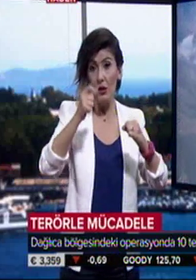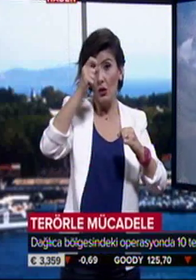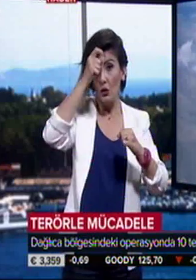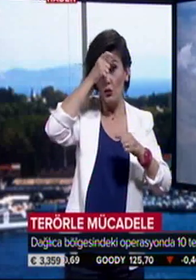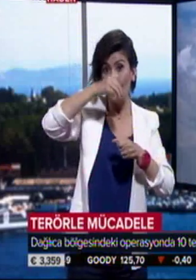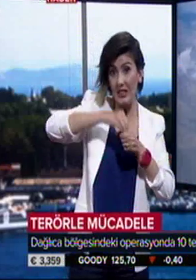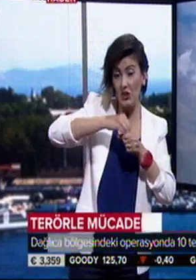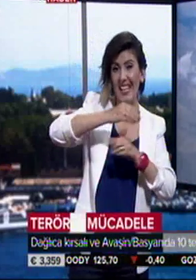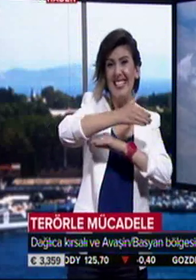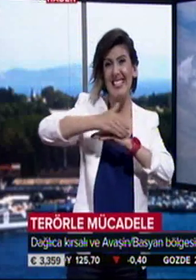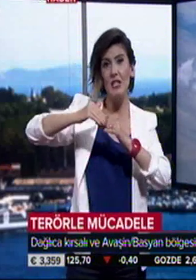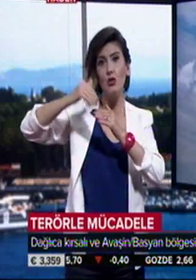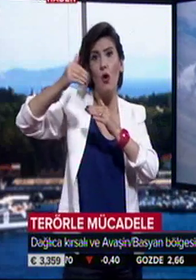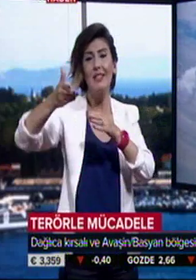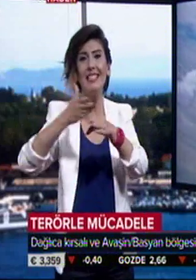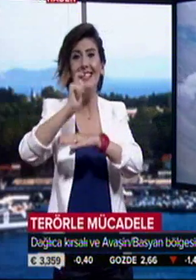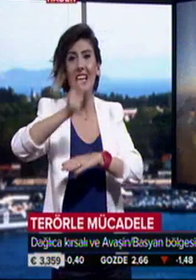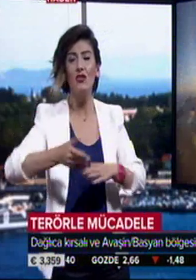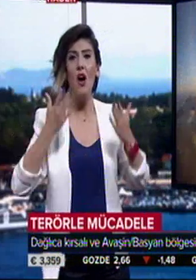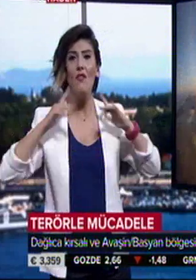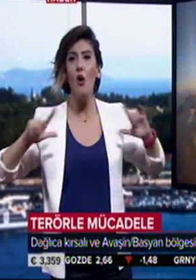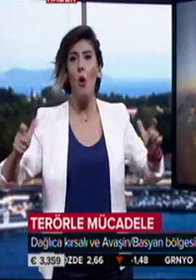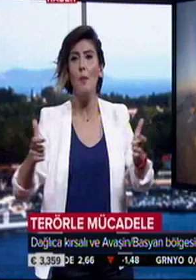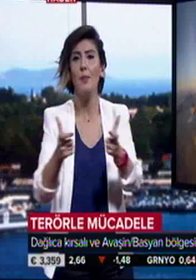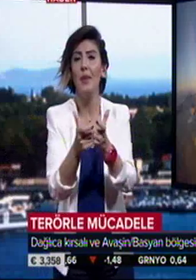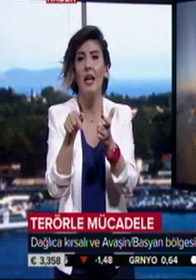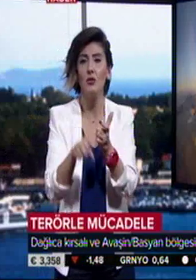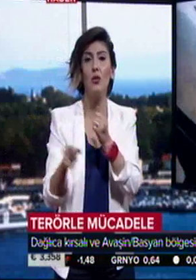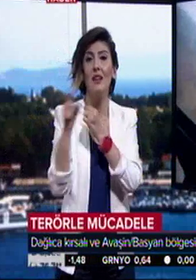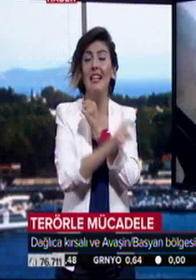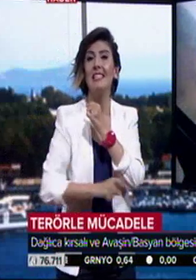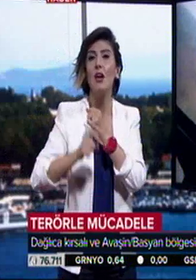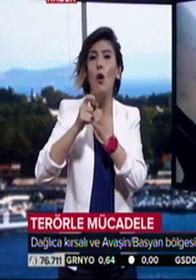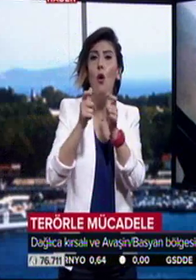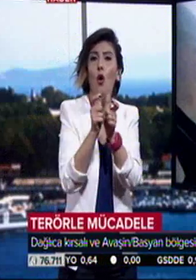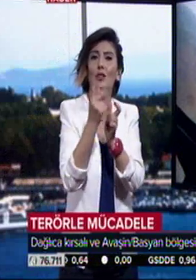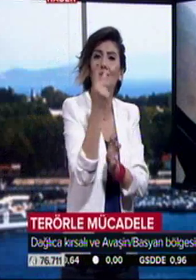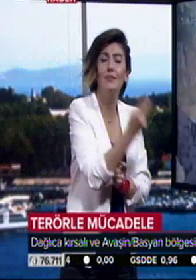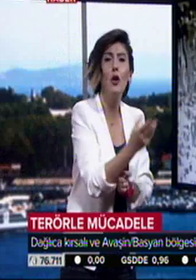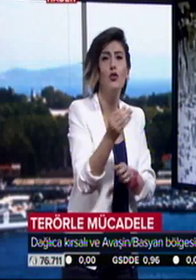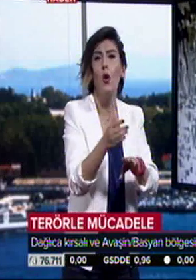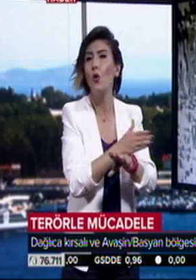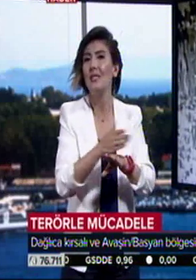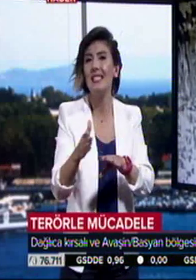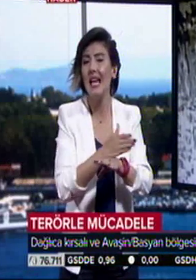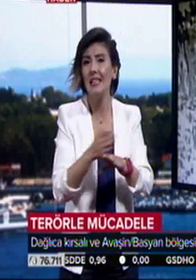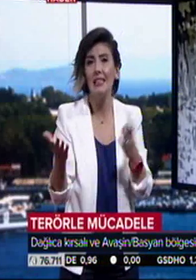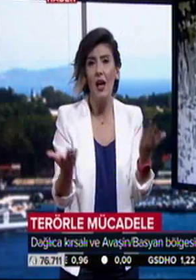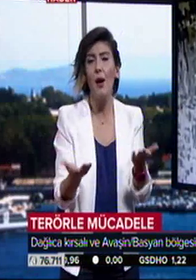yurt içi ve sınır ötesinde gerçekleştirdiği hava harekatlarında terör örgütüne ait çok sayıda mevzi imha edildi.